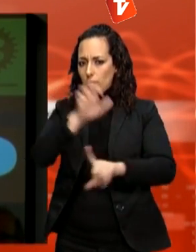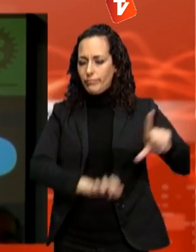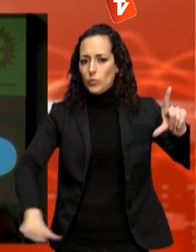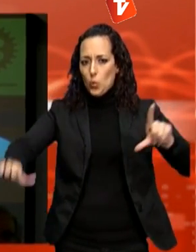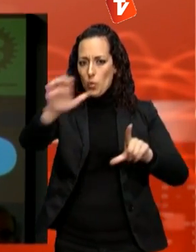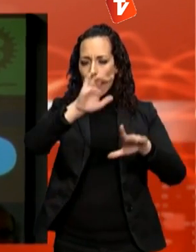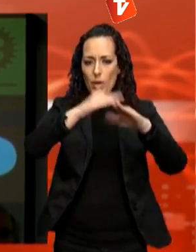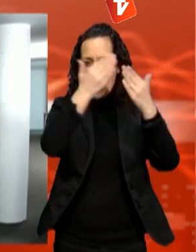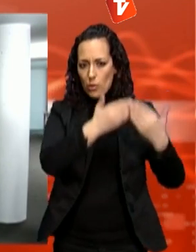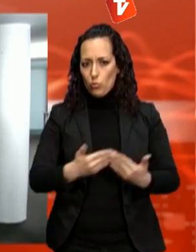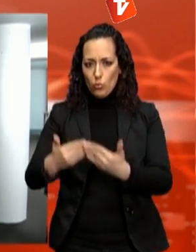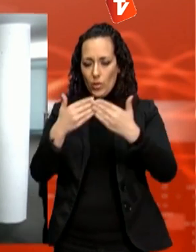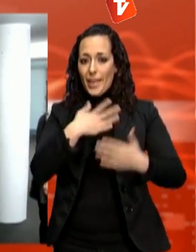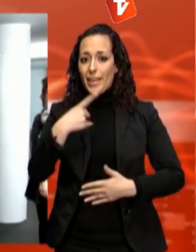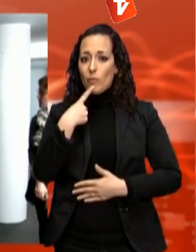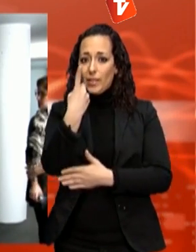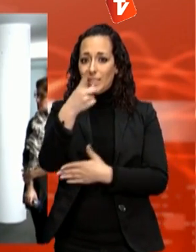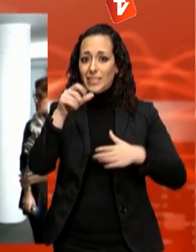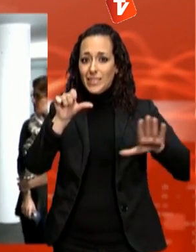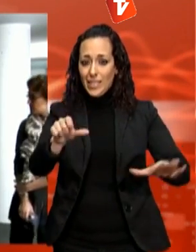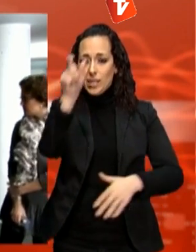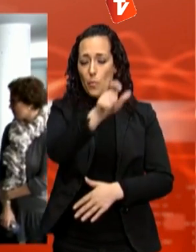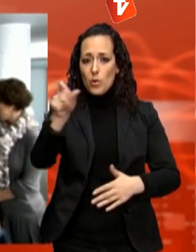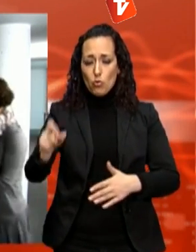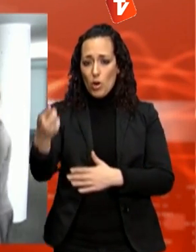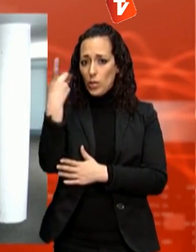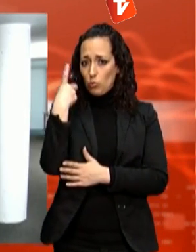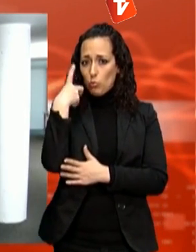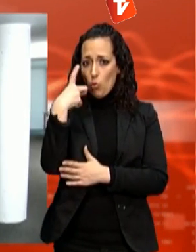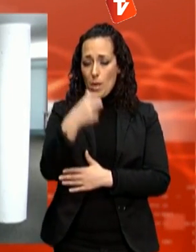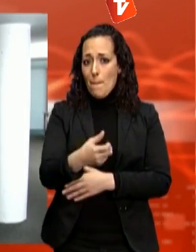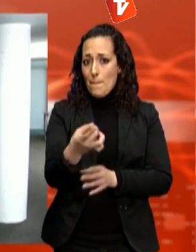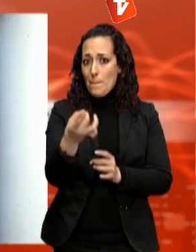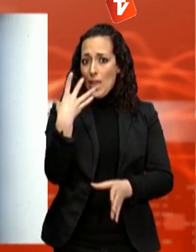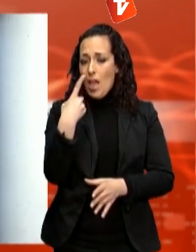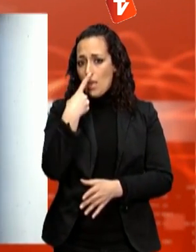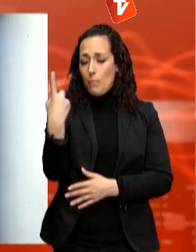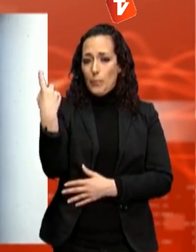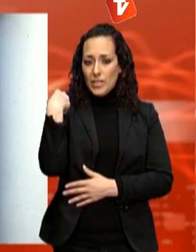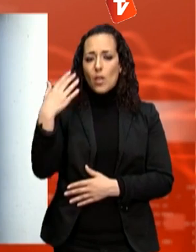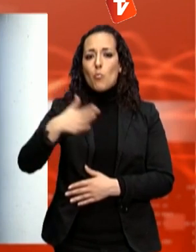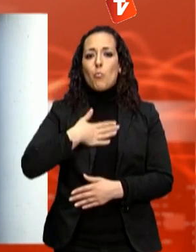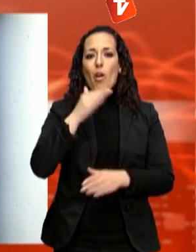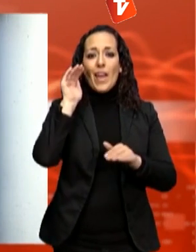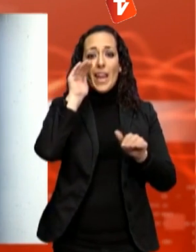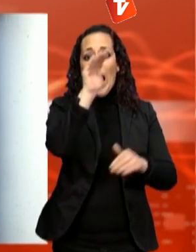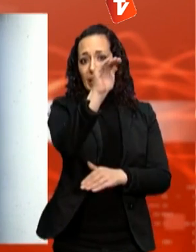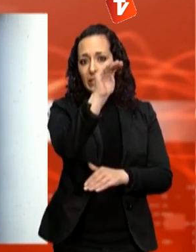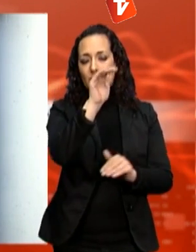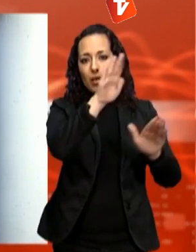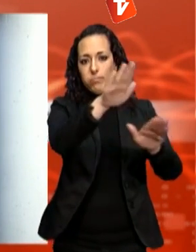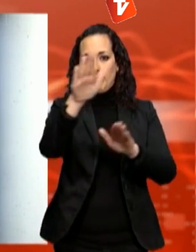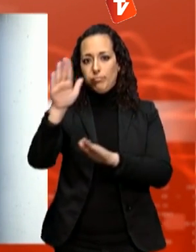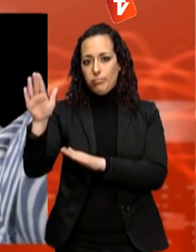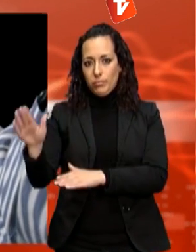Això representa que 16 alumnes més que l'any passat podran treballar en una estada de dos mesos en empreses a l'estranger. Així ho preveu el pla de treball per aquest any del